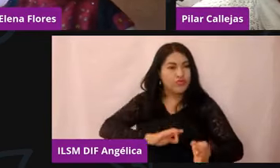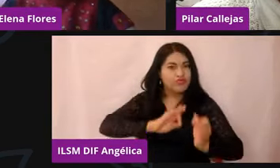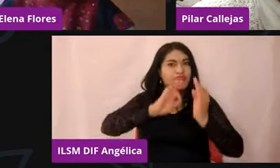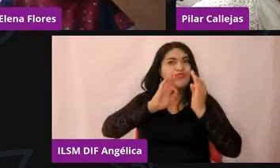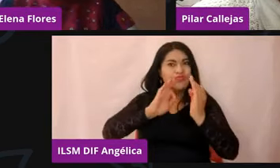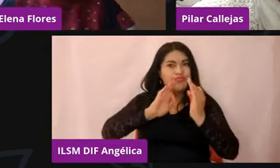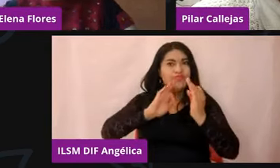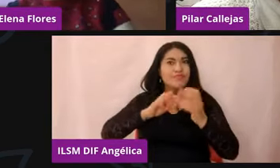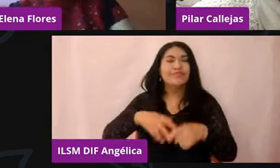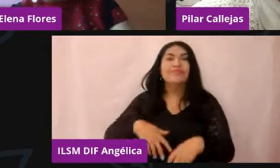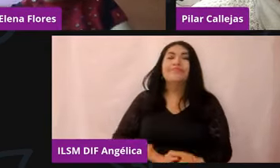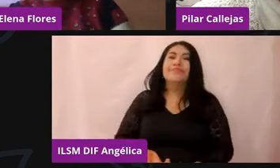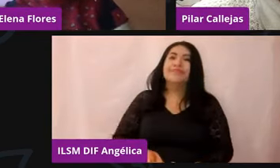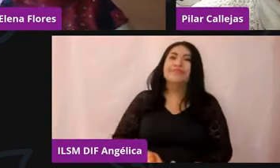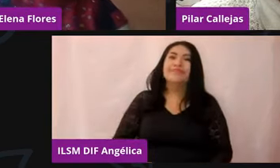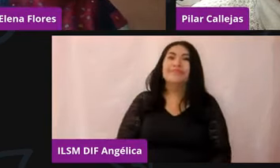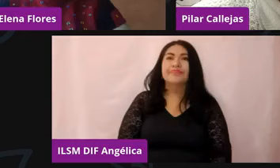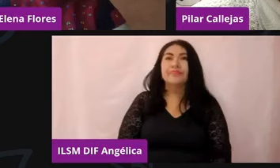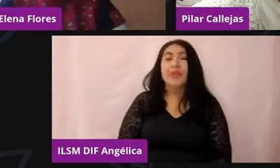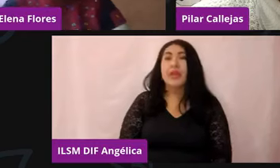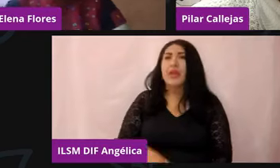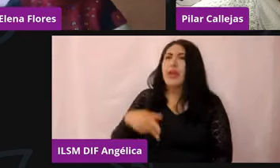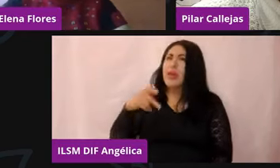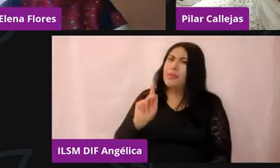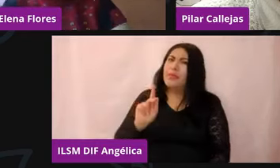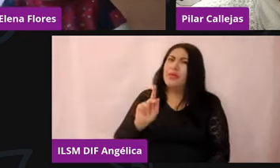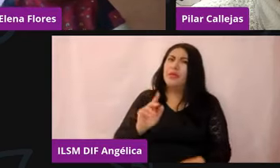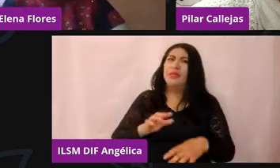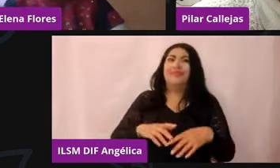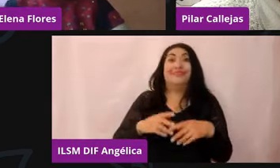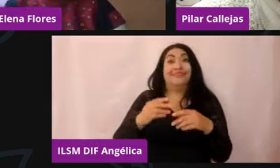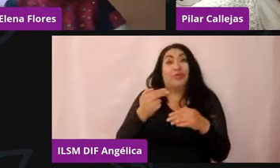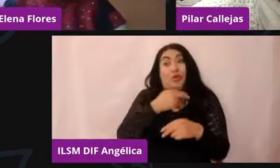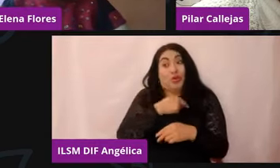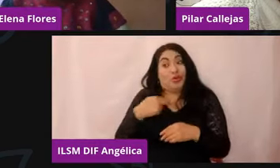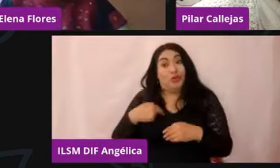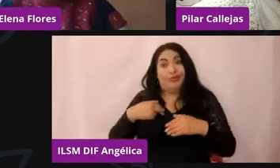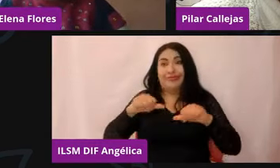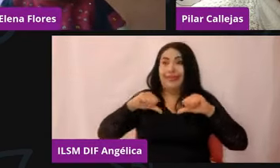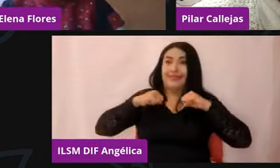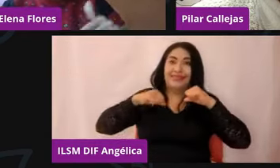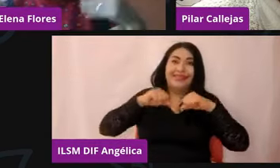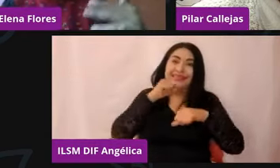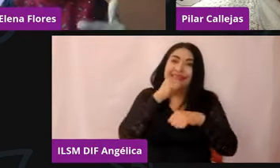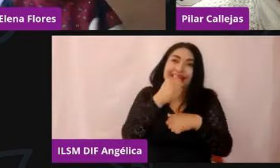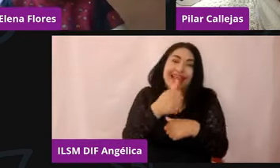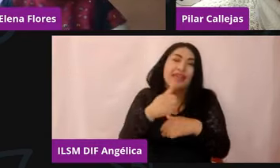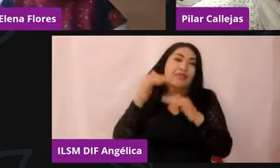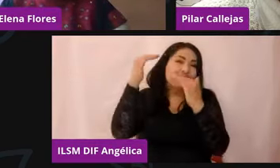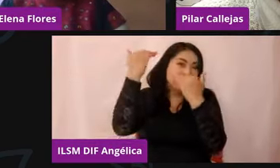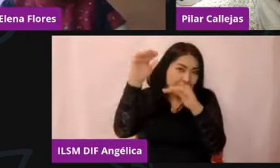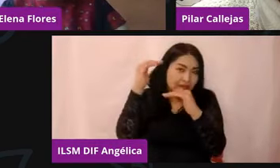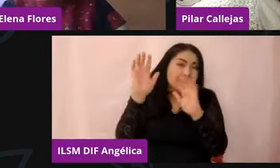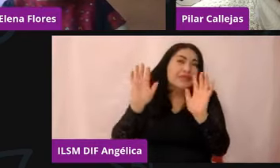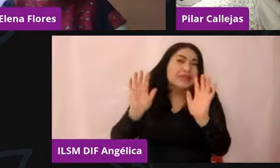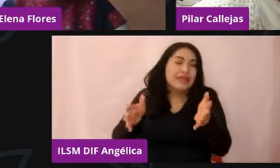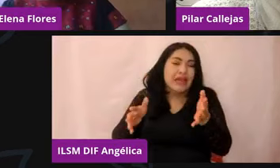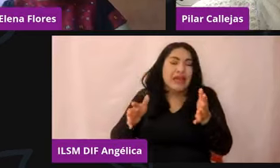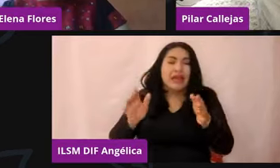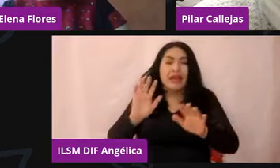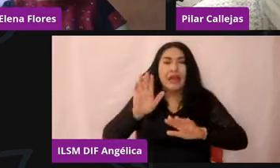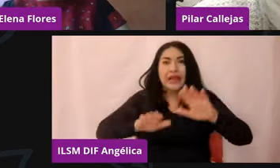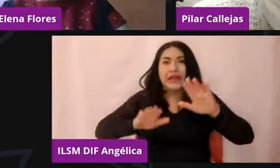¿Y qué pasa con las personas que no somos ni adolescentes ni niñas y que estamos teniendo este conflicto entre